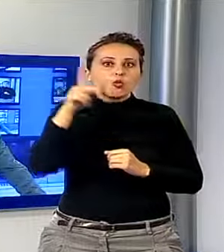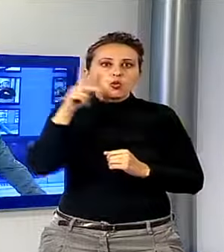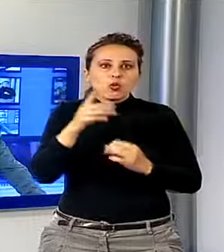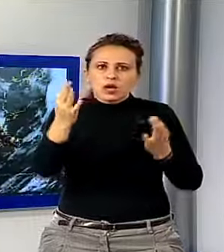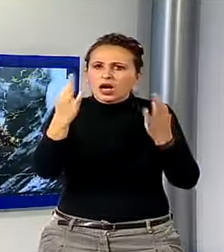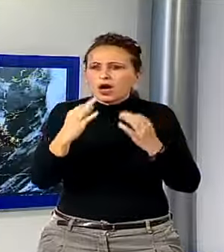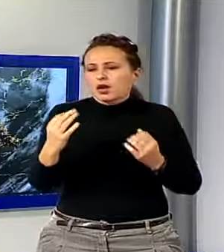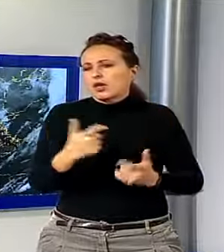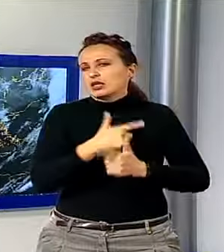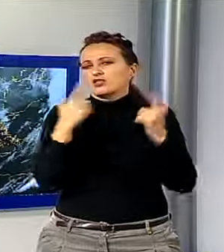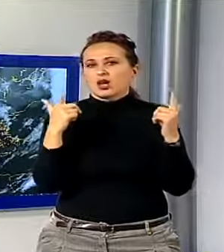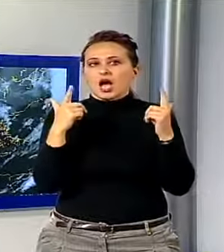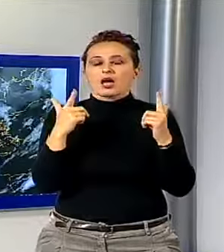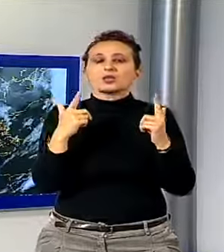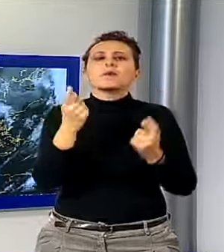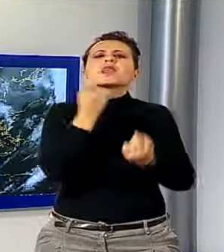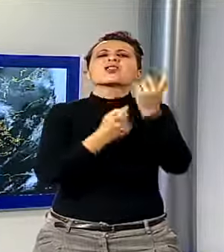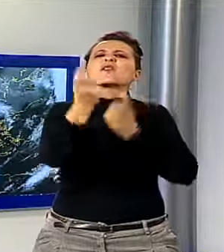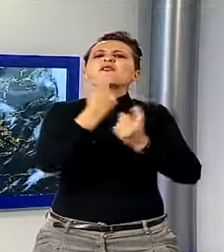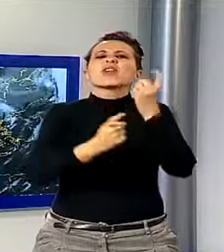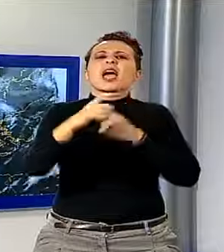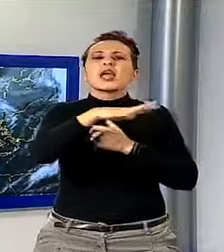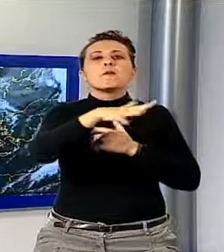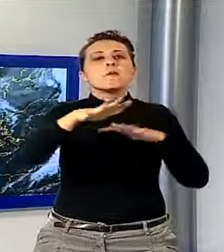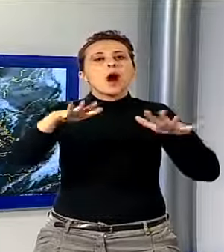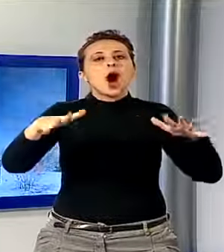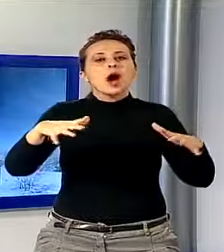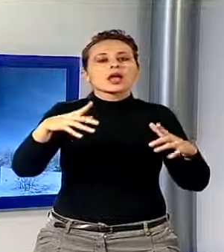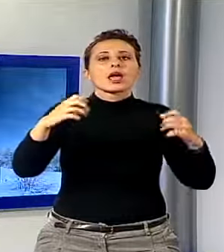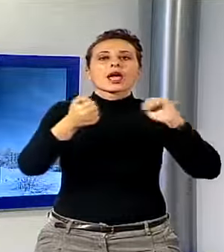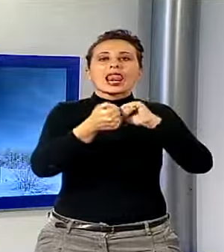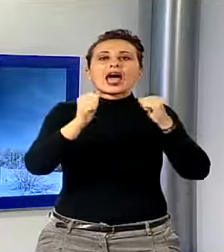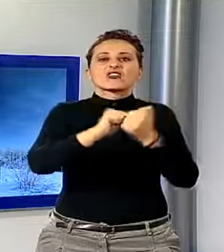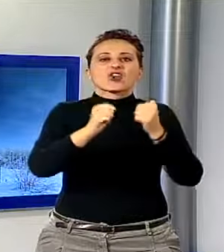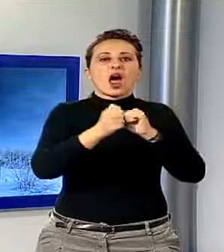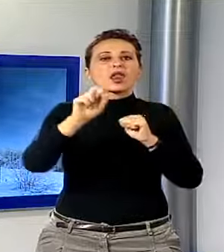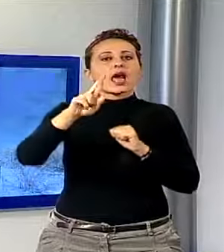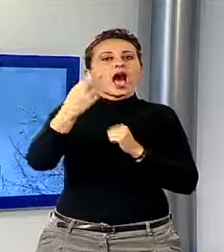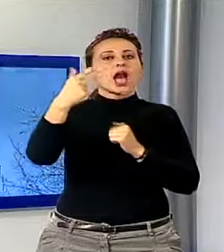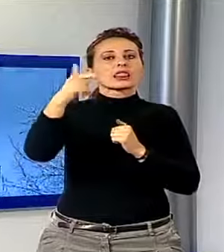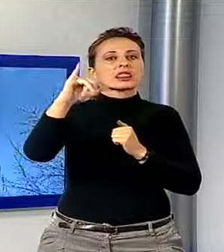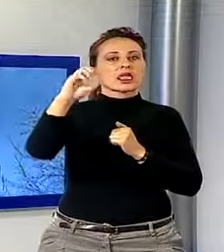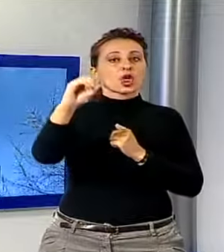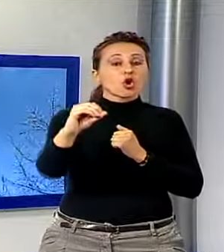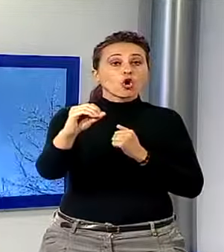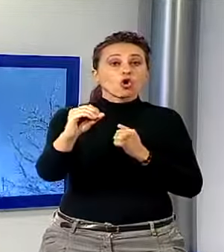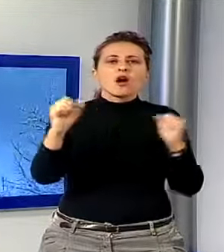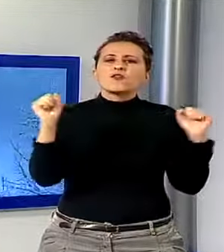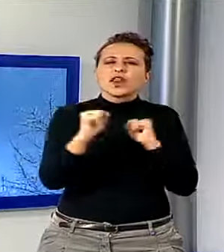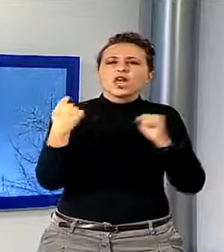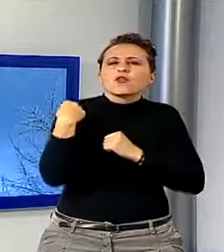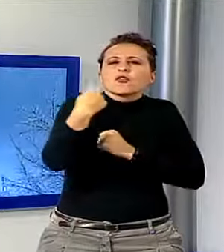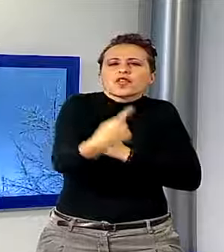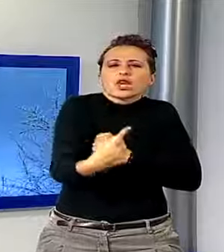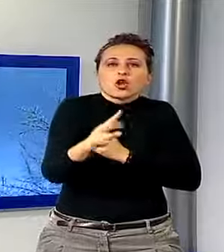servizio. Arriva direttamente dal mar glaciale artico l'ondata di freddo che fino a venerdì attraverserà tutte le regioni